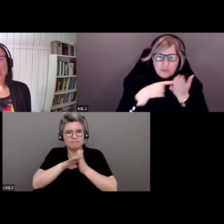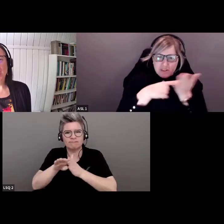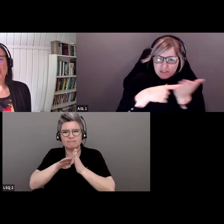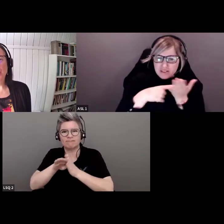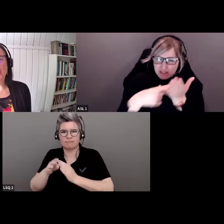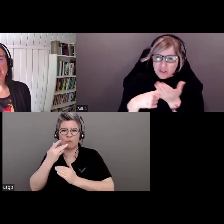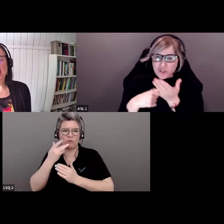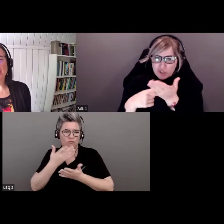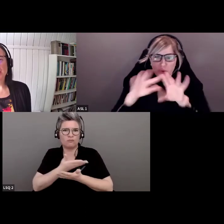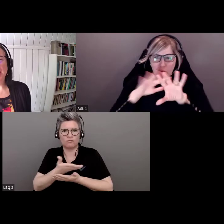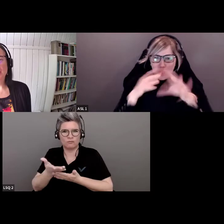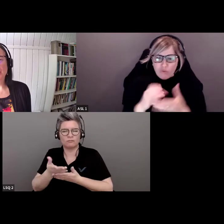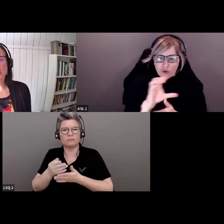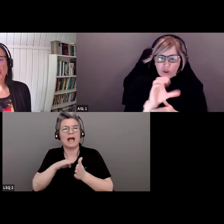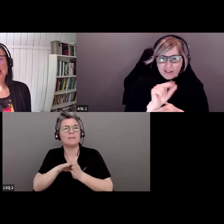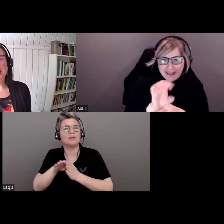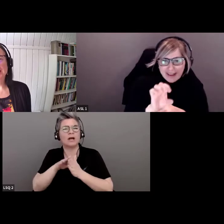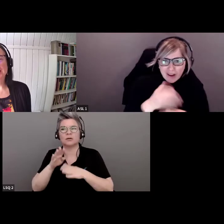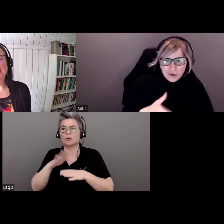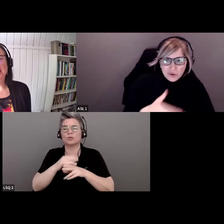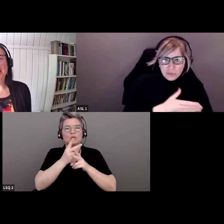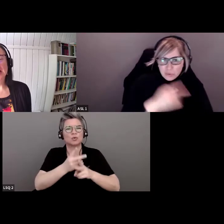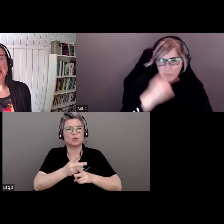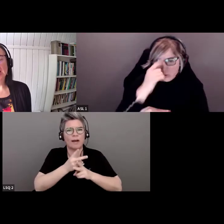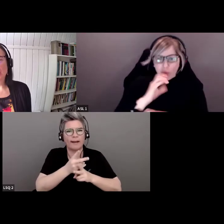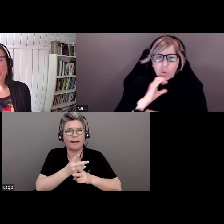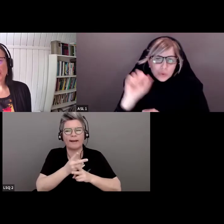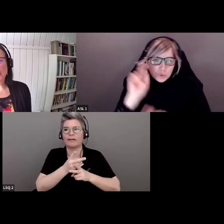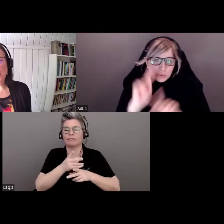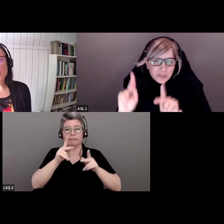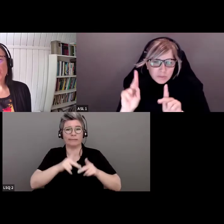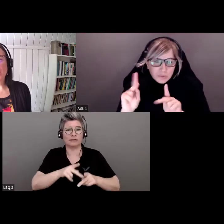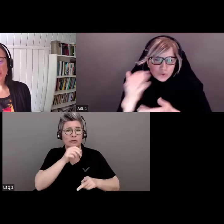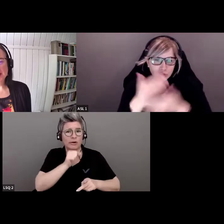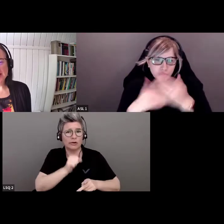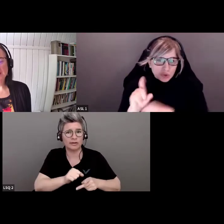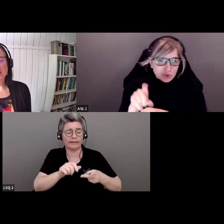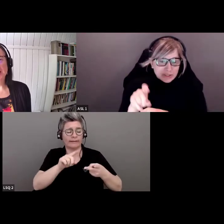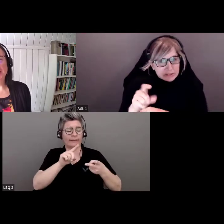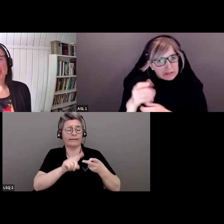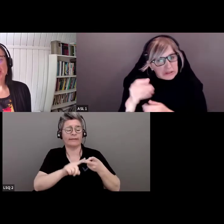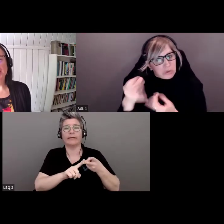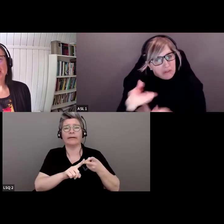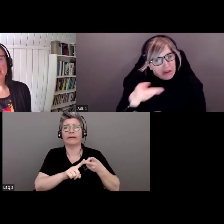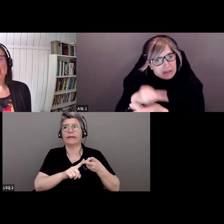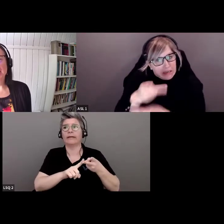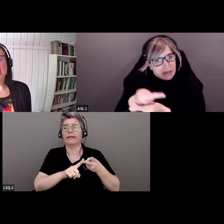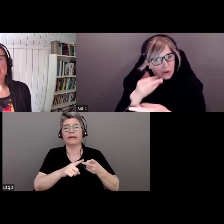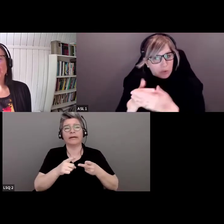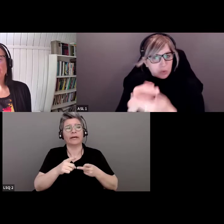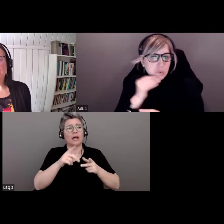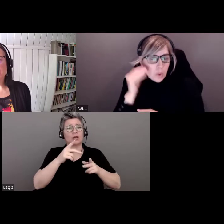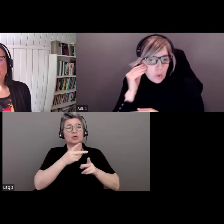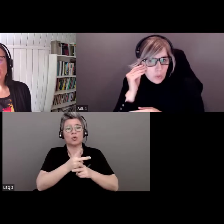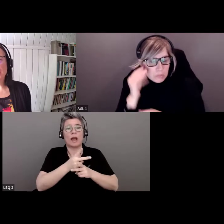progrès, l'amélioration des soins pour les personnes âgées, la proximité des soins, les